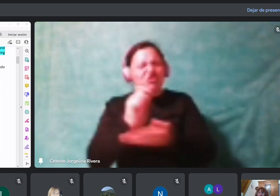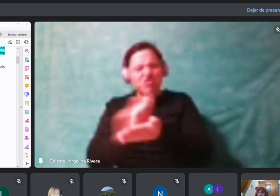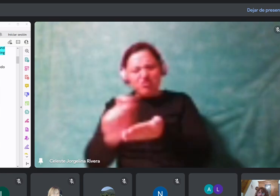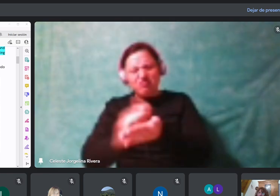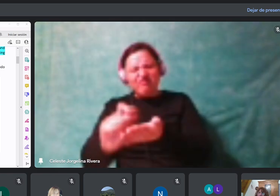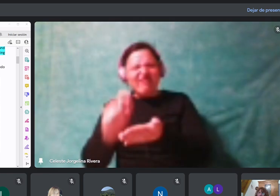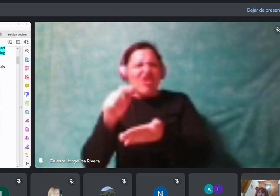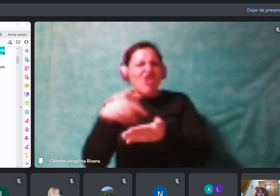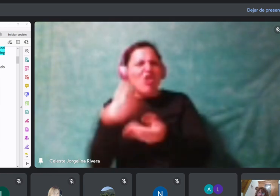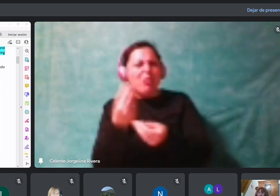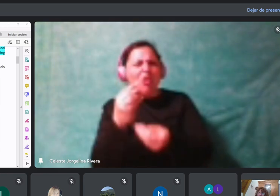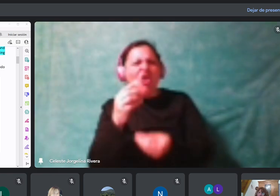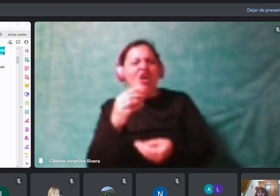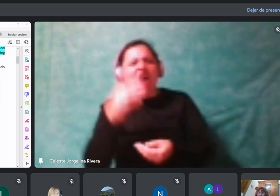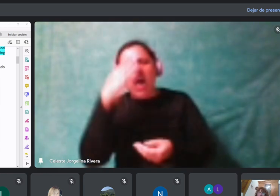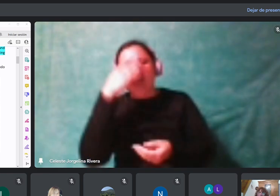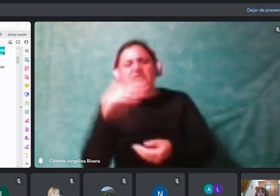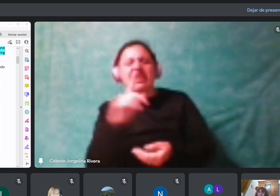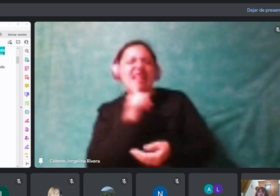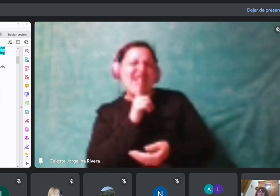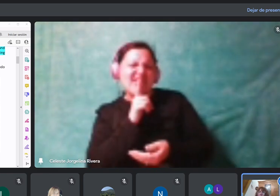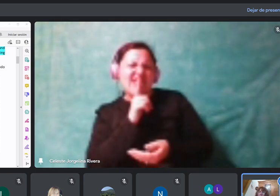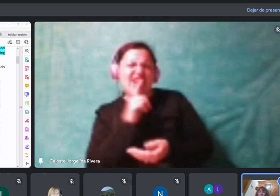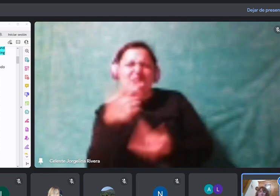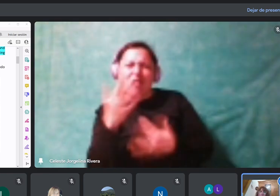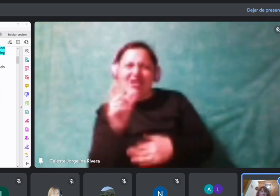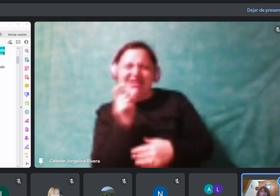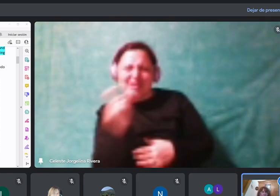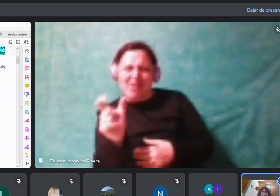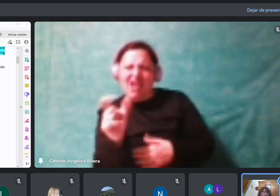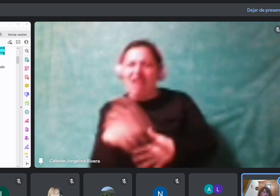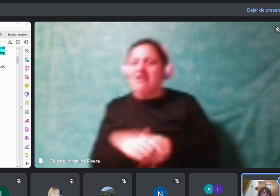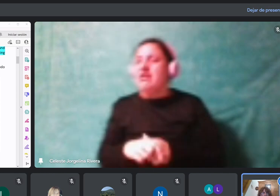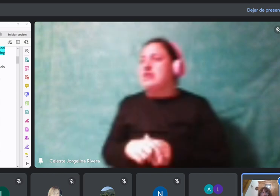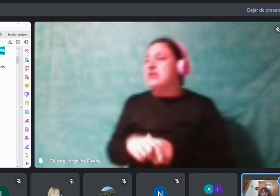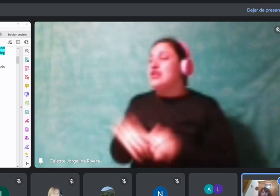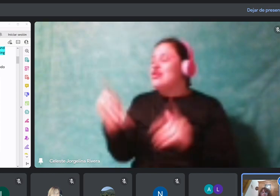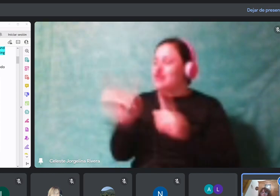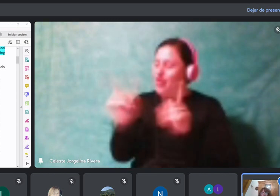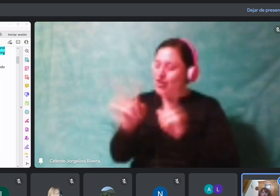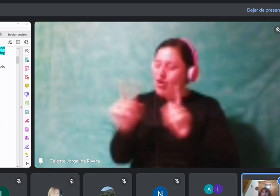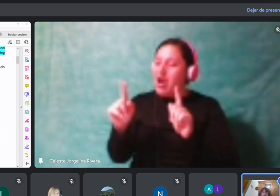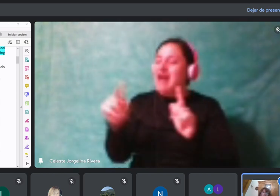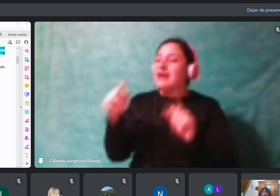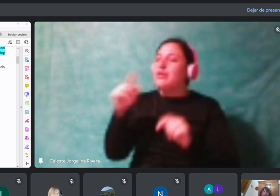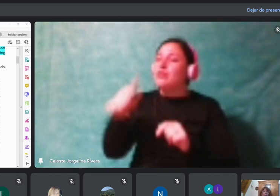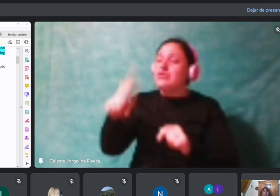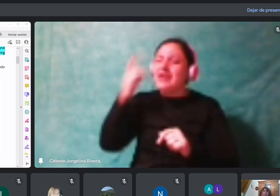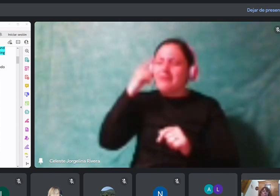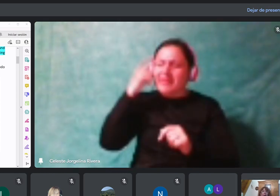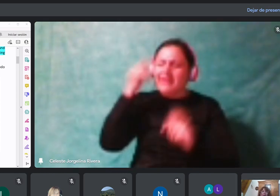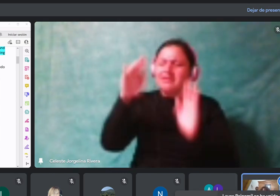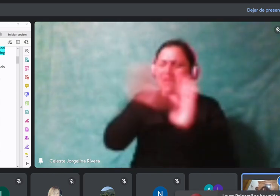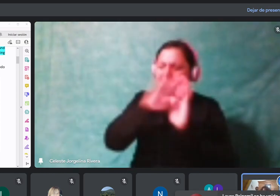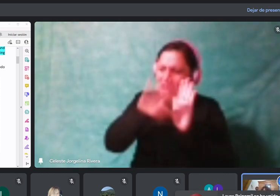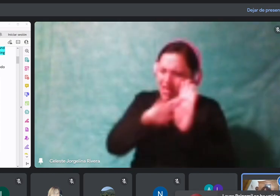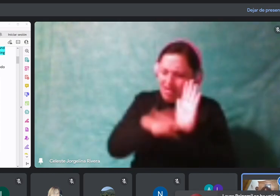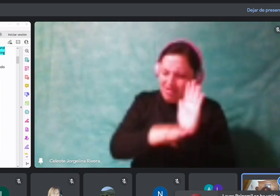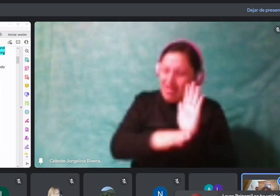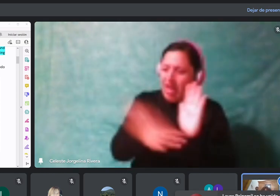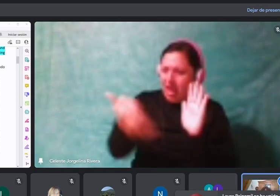final, o está con T siempre a No. Hay una lista de palabras. Fíjate en una parte que dice palabras